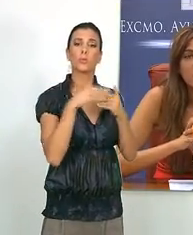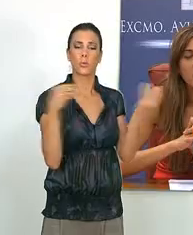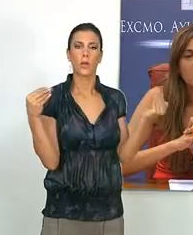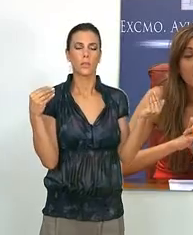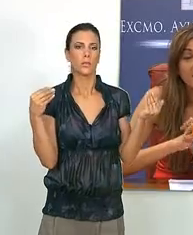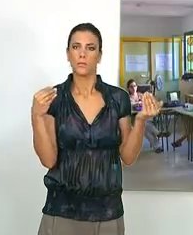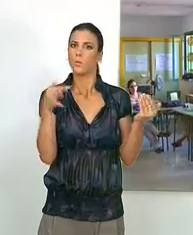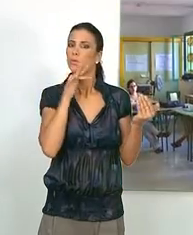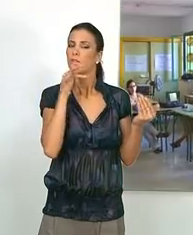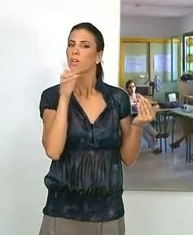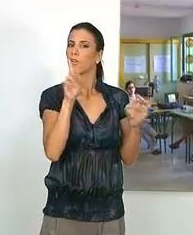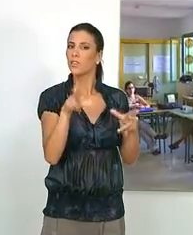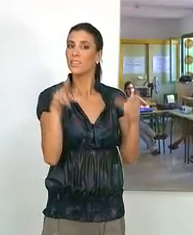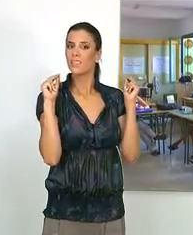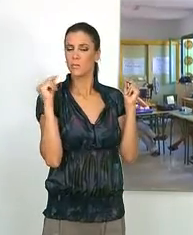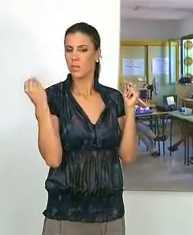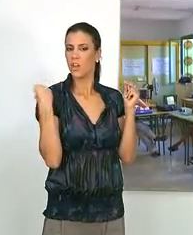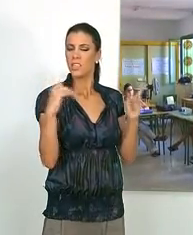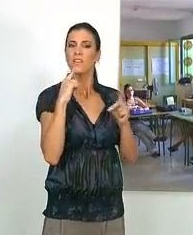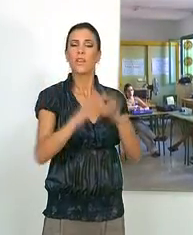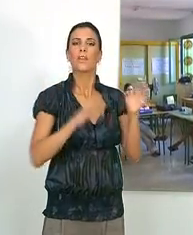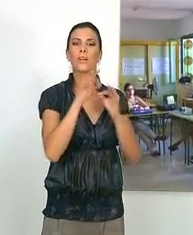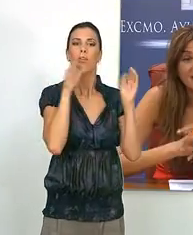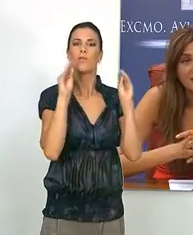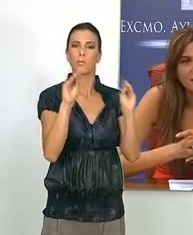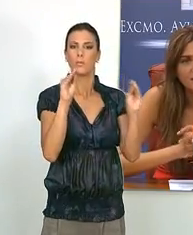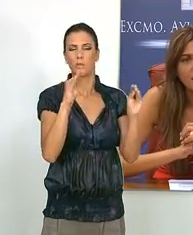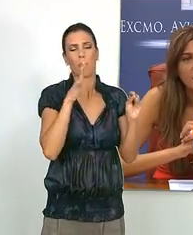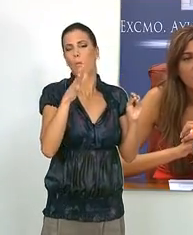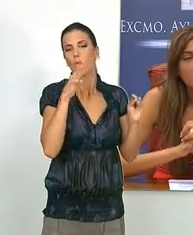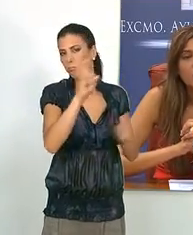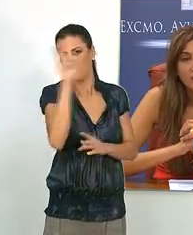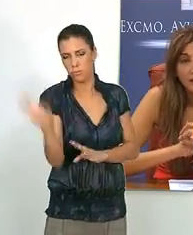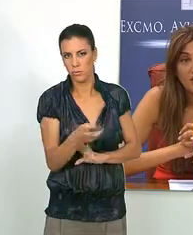servicio no han terminado este ciclo formativo por diversos motivos.